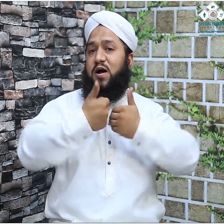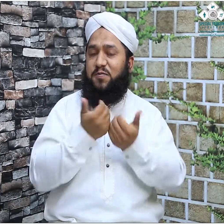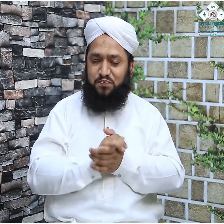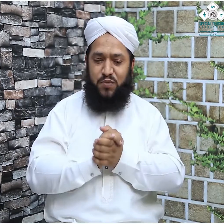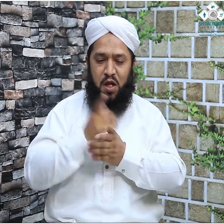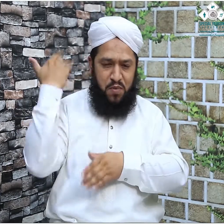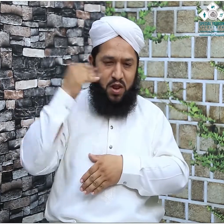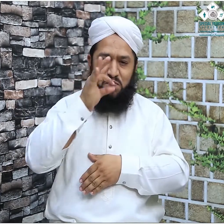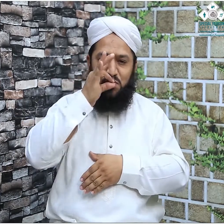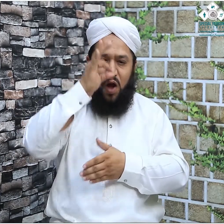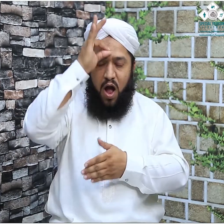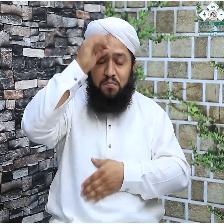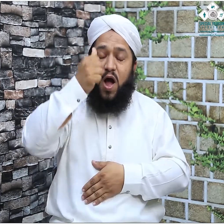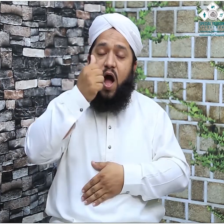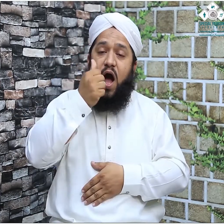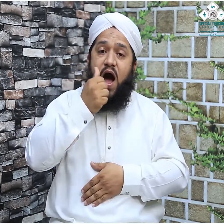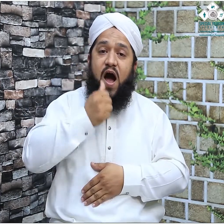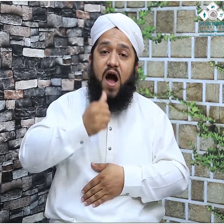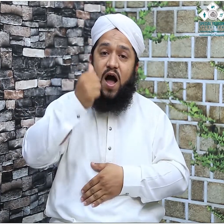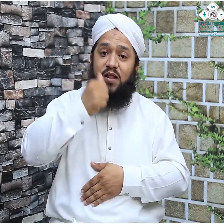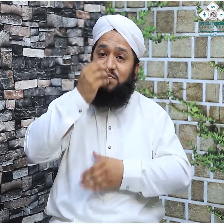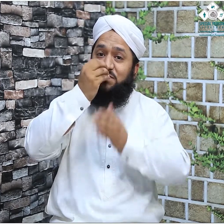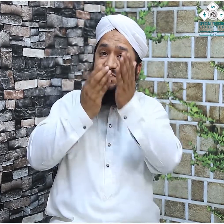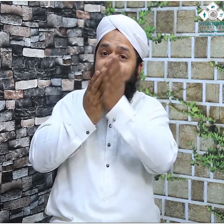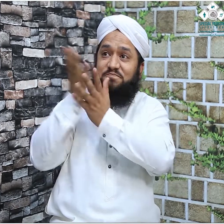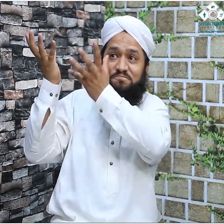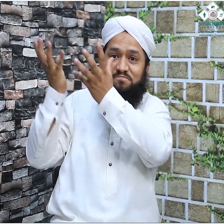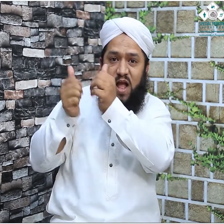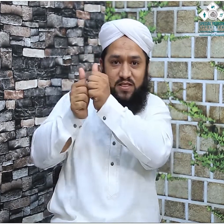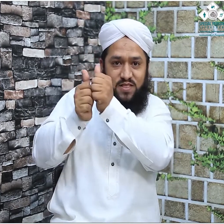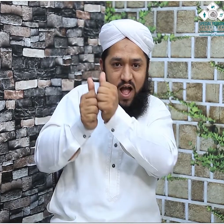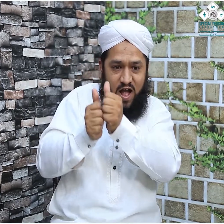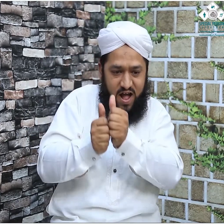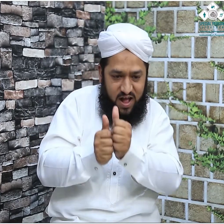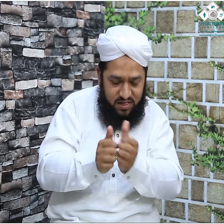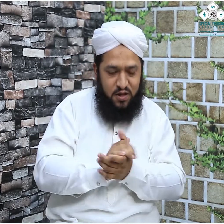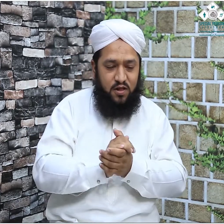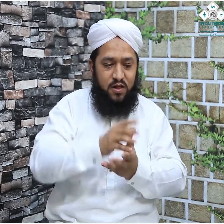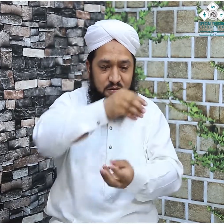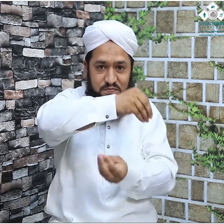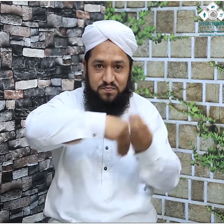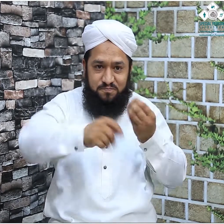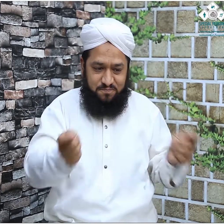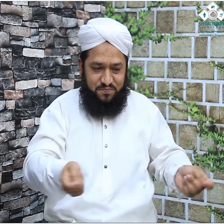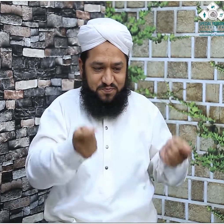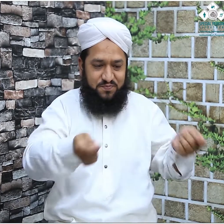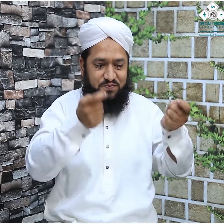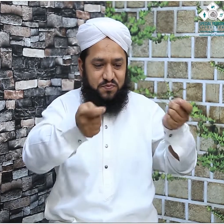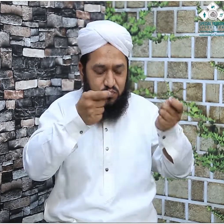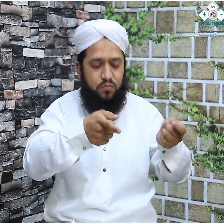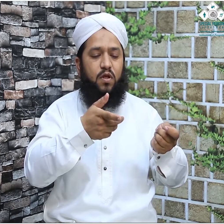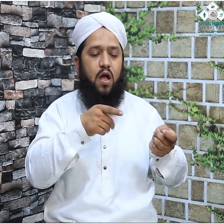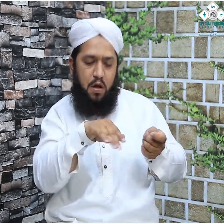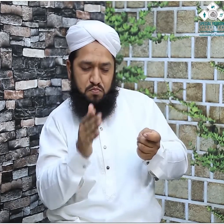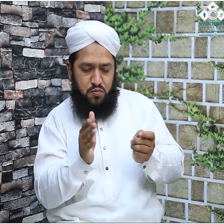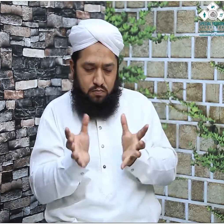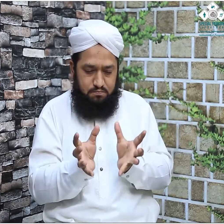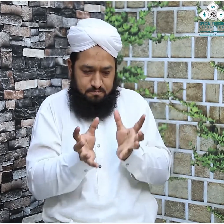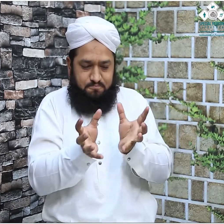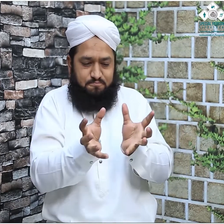جنت سے ساتھ لائے تھے اور بیت اللہ شریف کی تعمیر کے وقت ایک گوشے میں ایک سائٹ پر اسے فکس فرمایا تھا نصب فرمایا